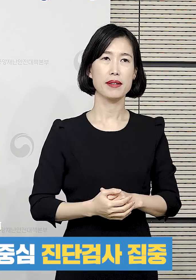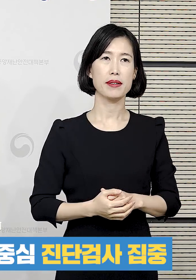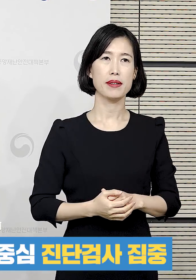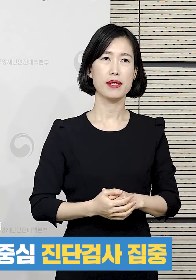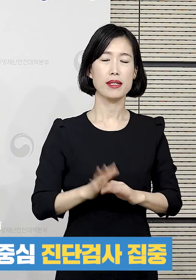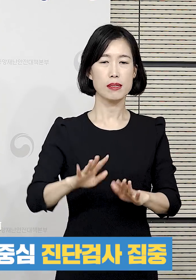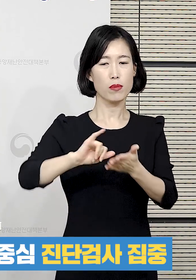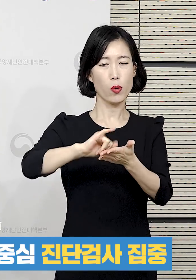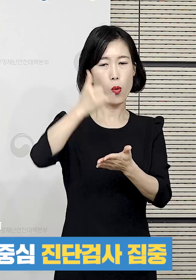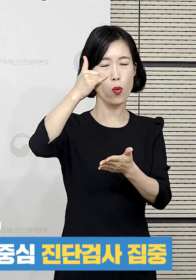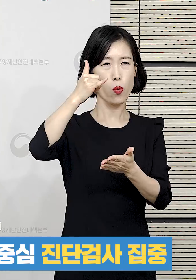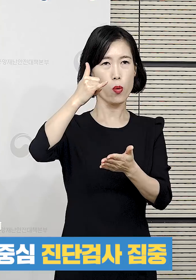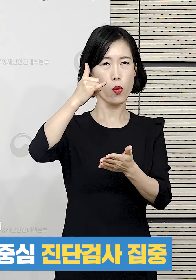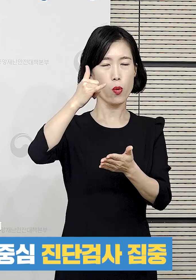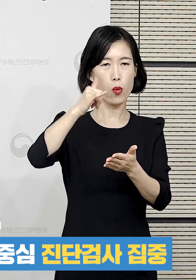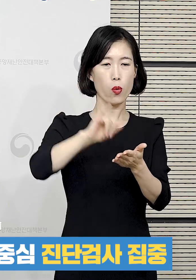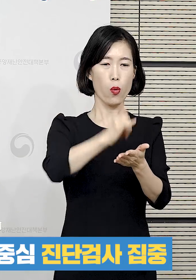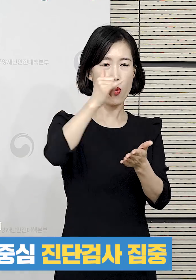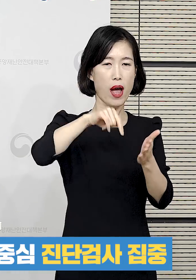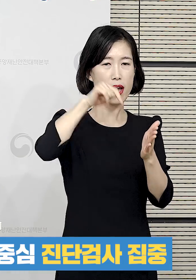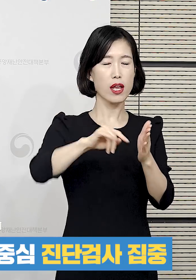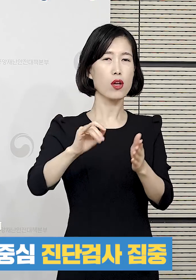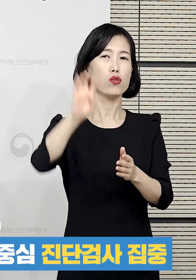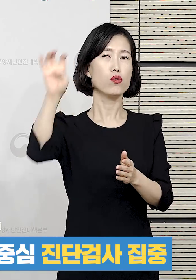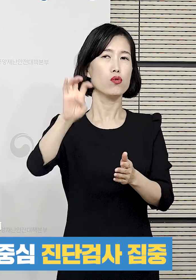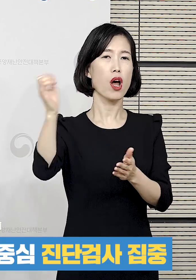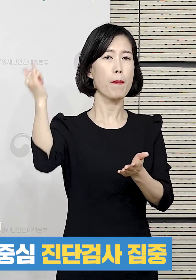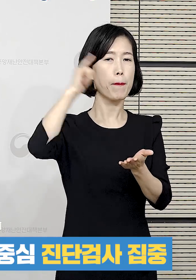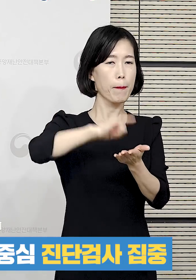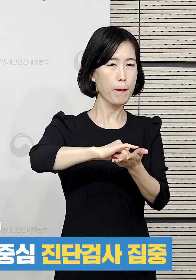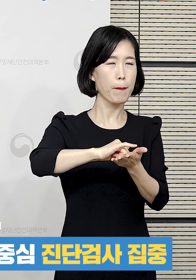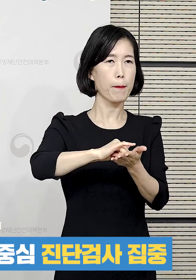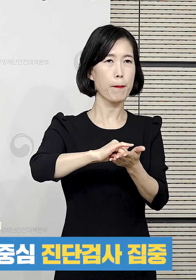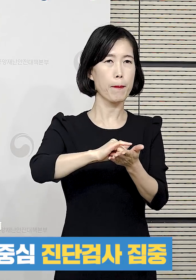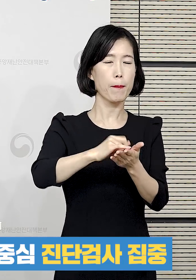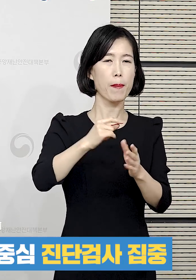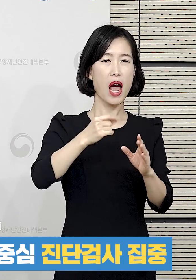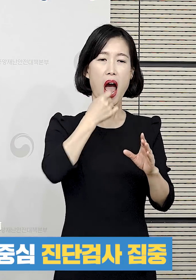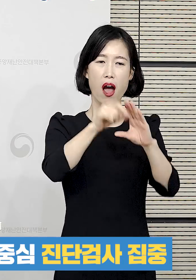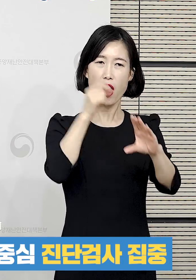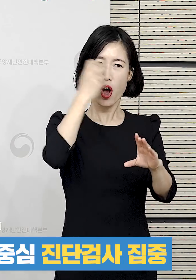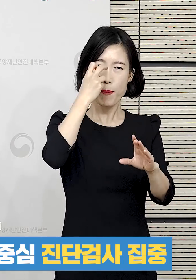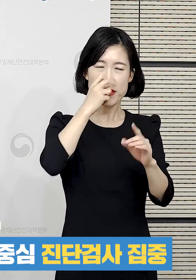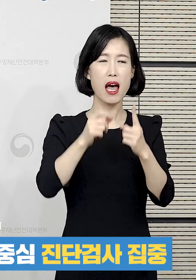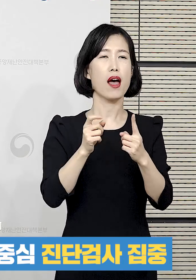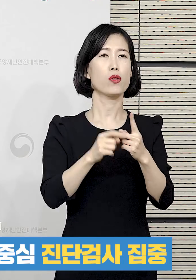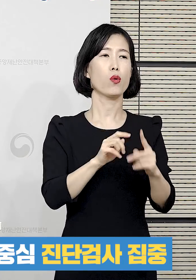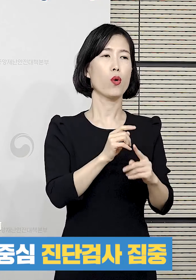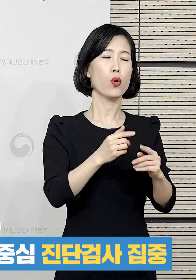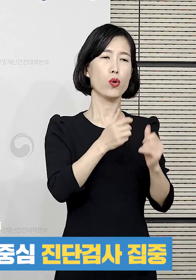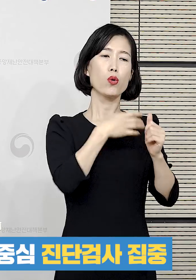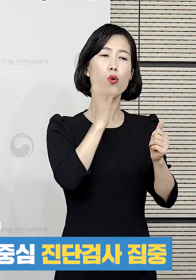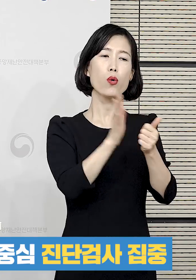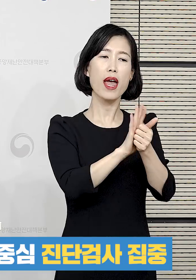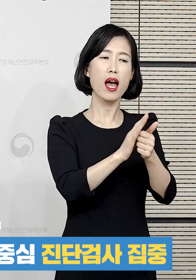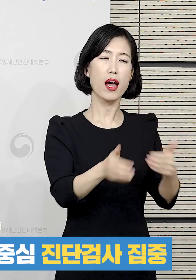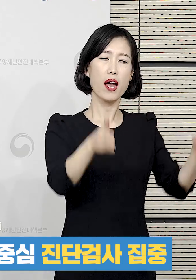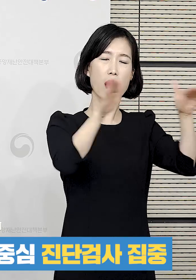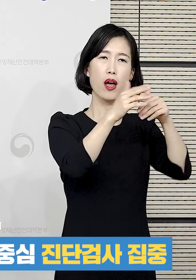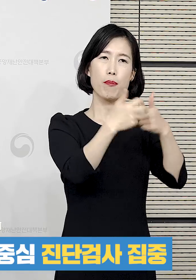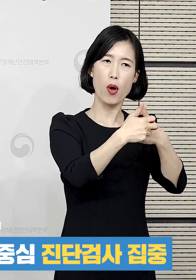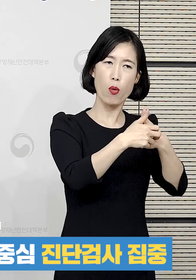이런 공항에서의 유럽 쪽의 입국자들에 대한 검지를 비롯해서 요양병원에 대한